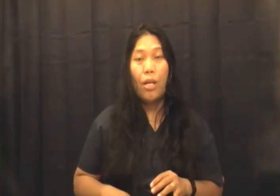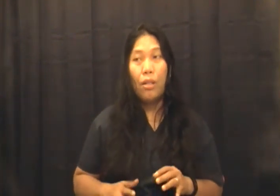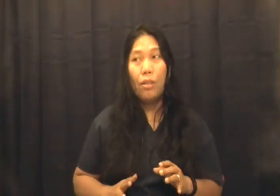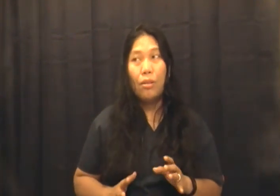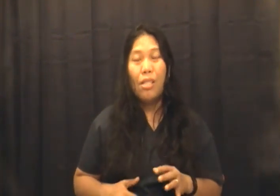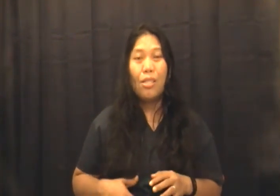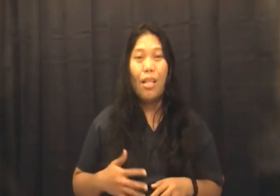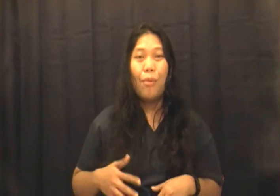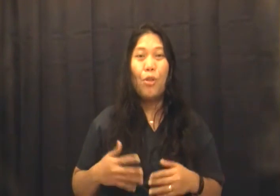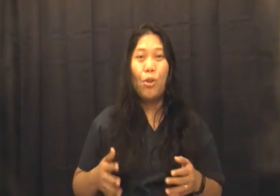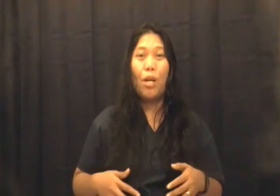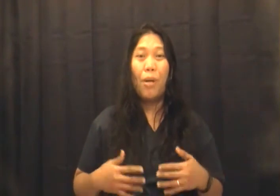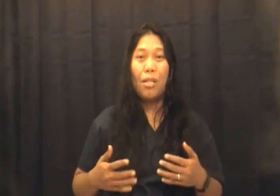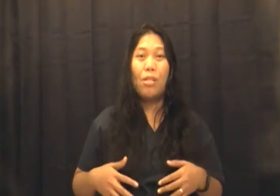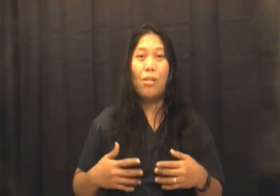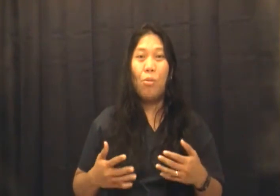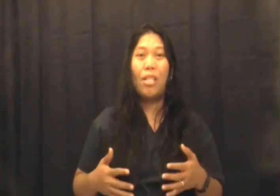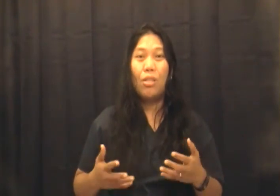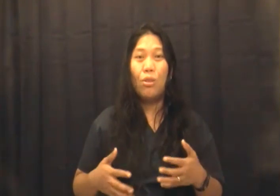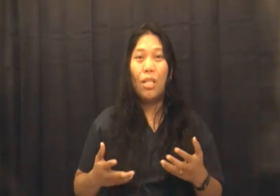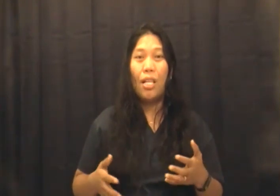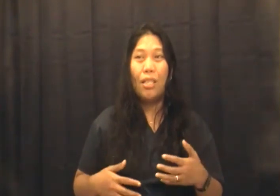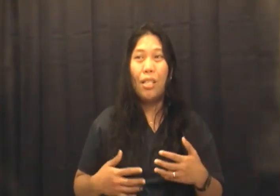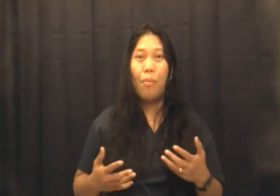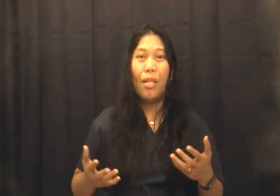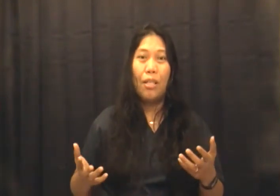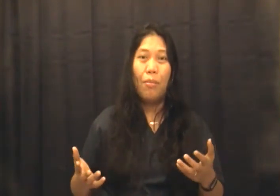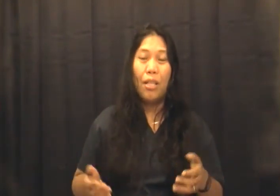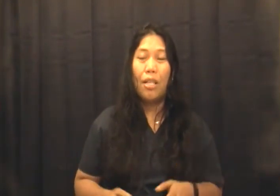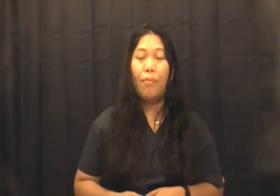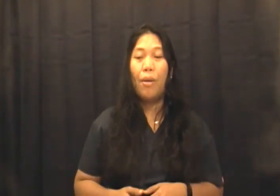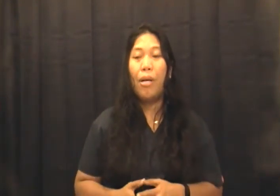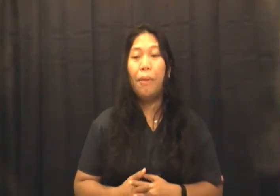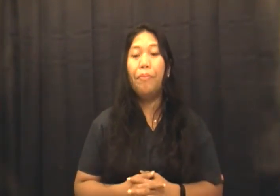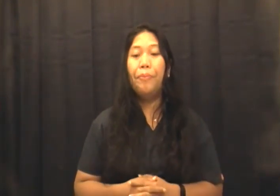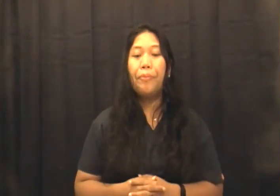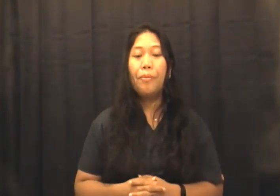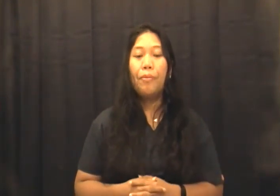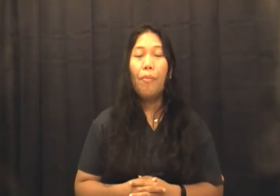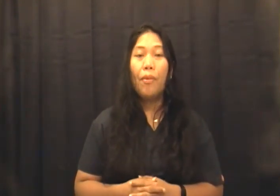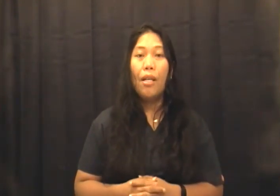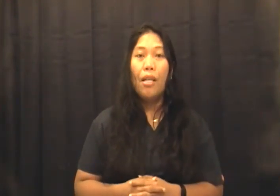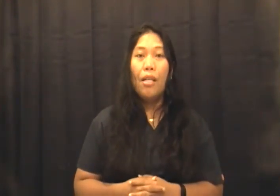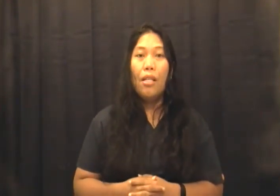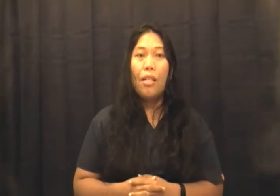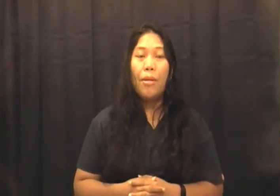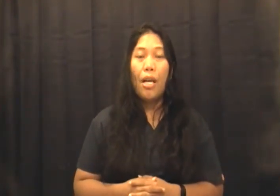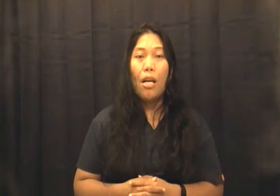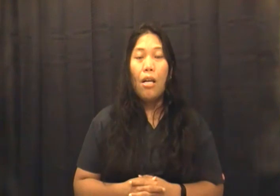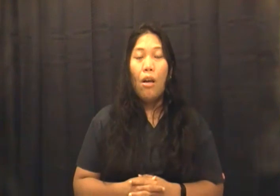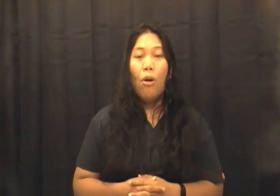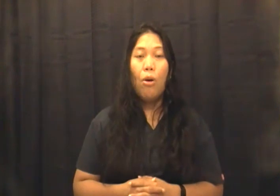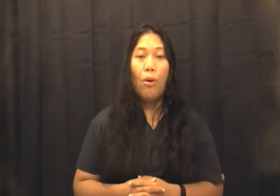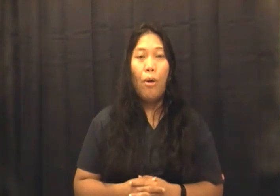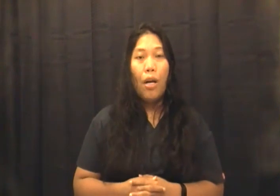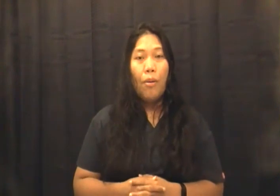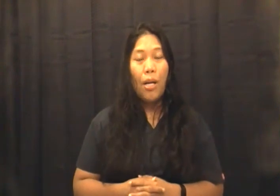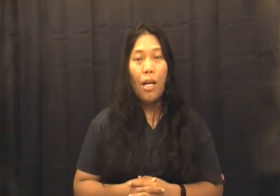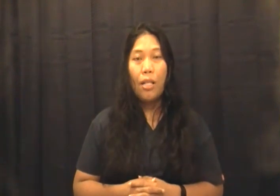parang, lalaman niyo na pag sumakit yung tiyan natin. Parang ibang naramdaman. Sabi niya, Oh, mga